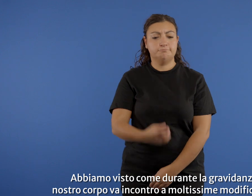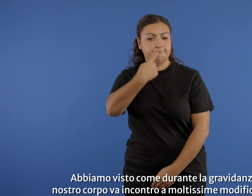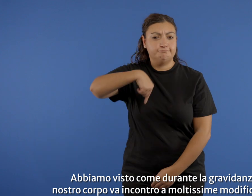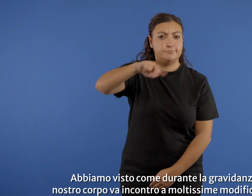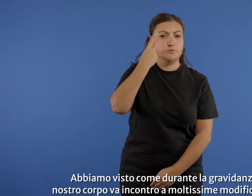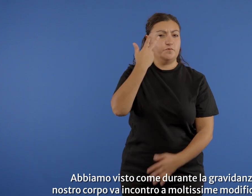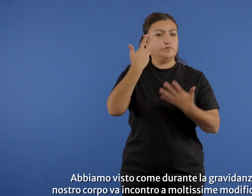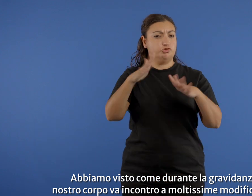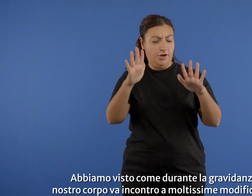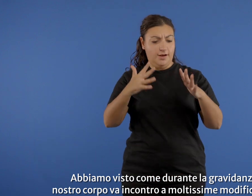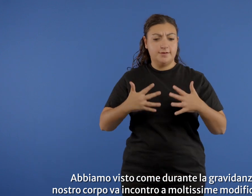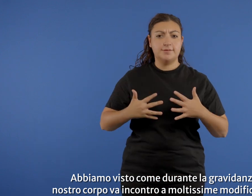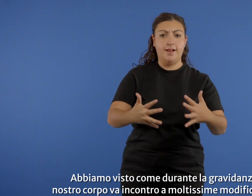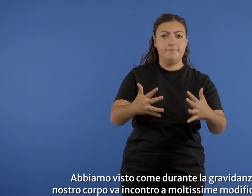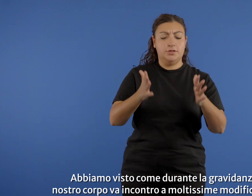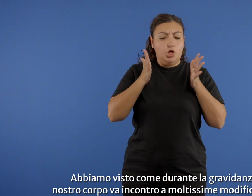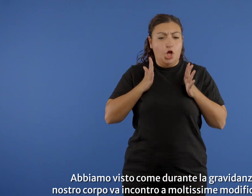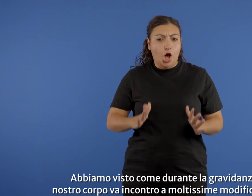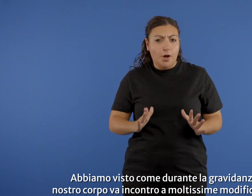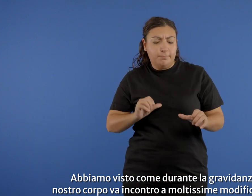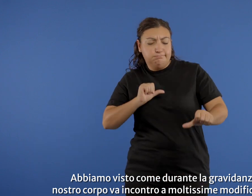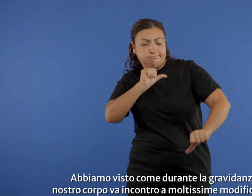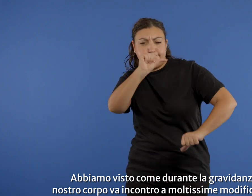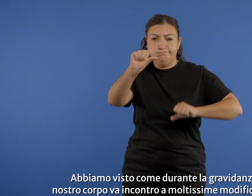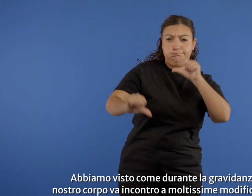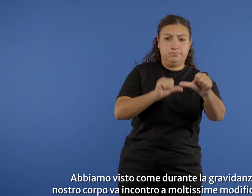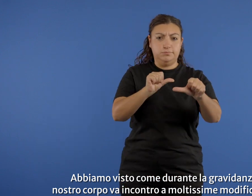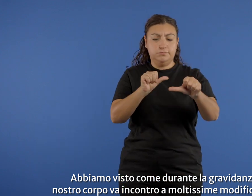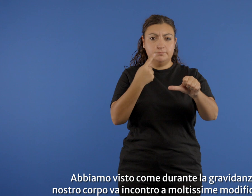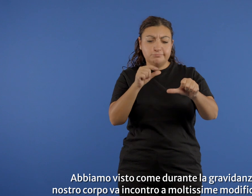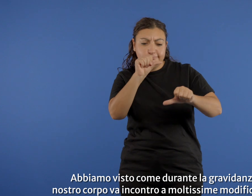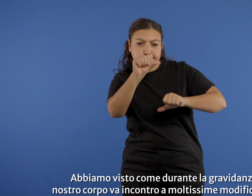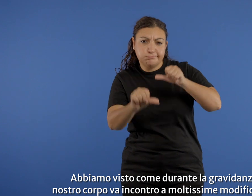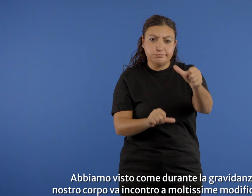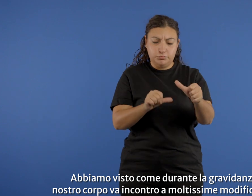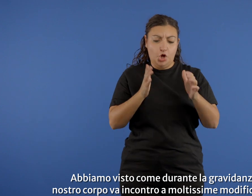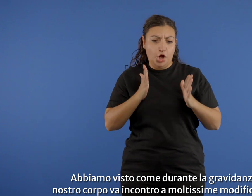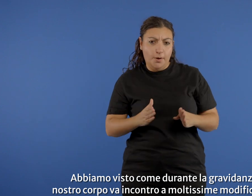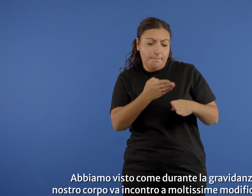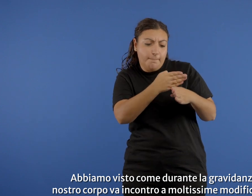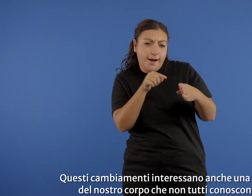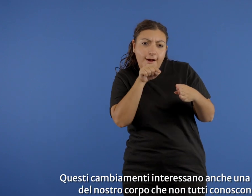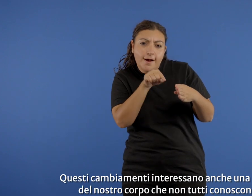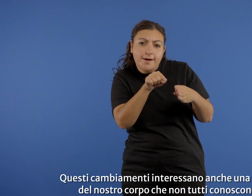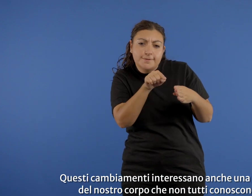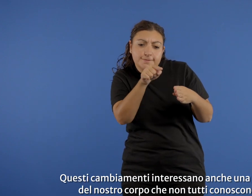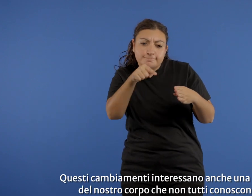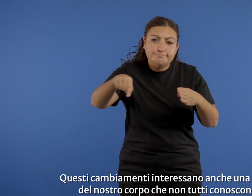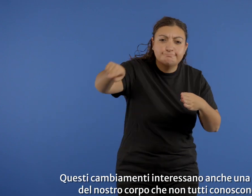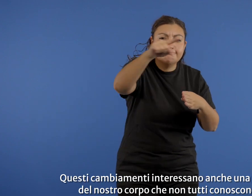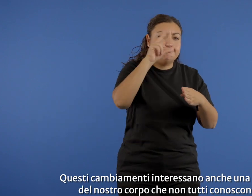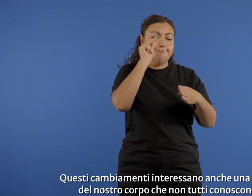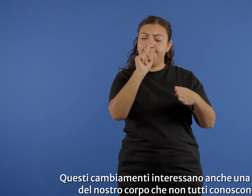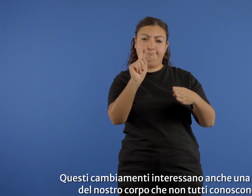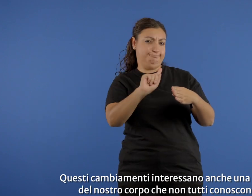Abbiamo visto come durante la gravidanza il nostro corpo va incontro a moltissime modificazioni. Questi cambiamenti